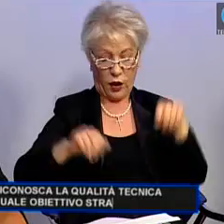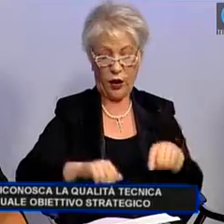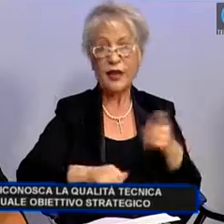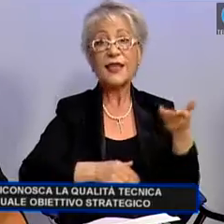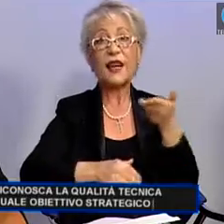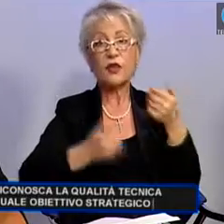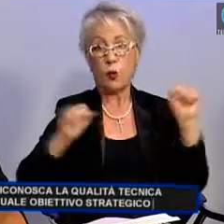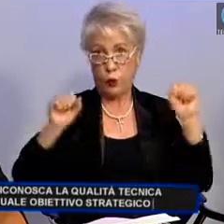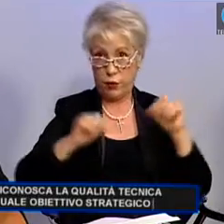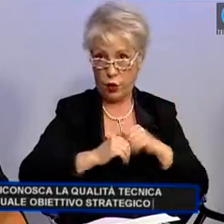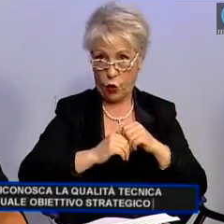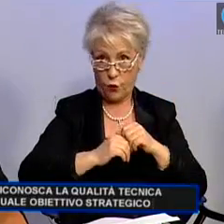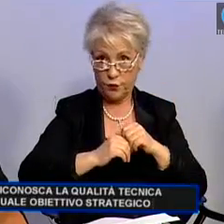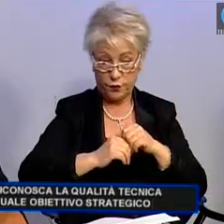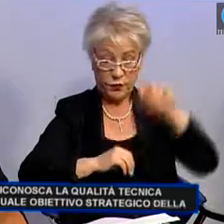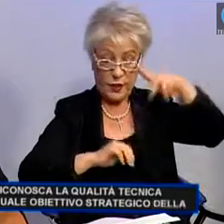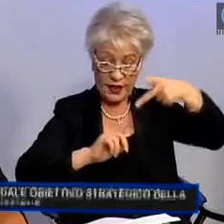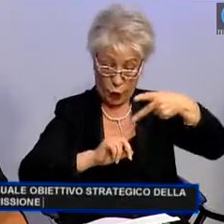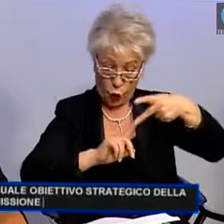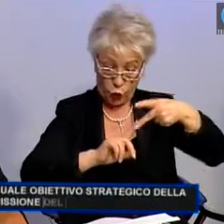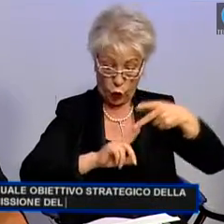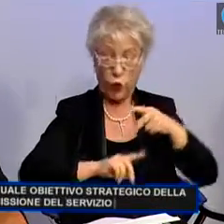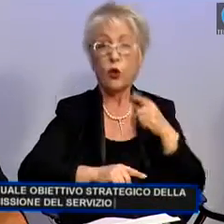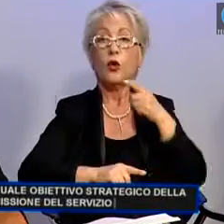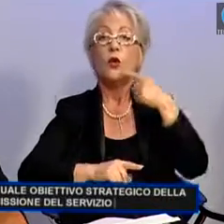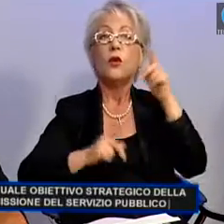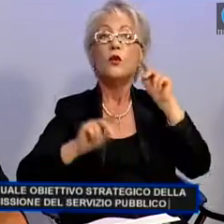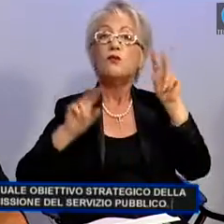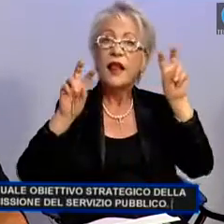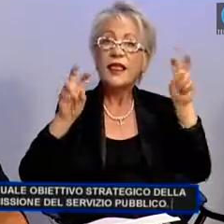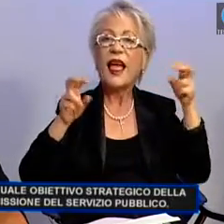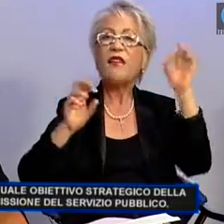della missione del servizio pubblico.